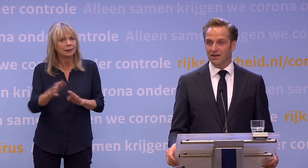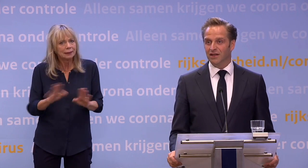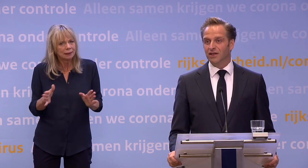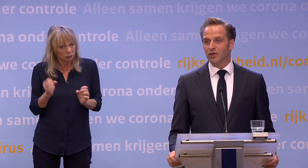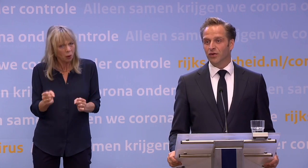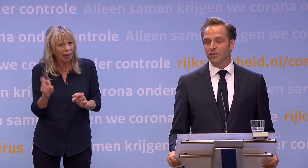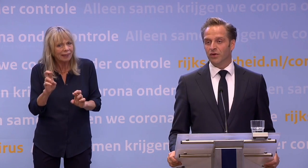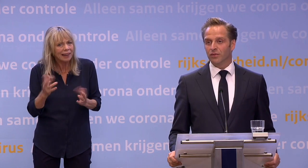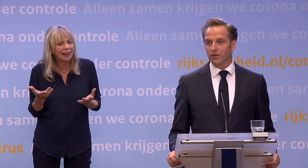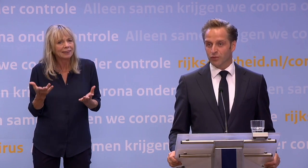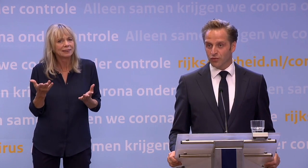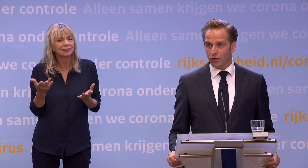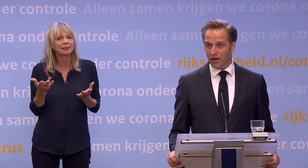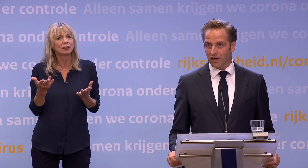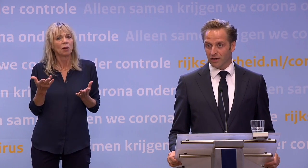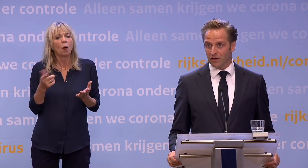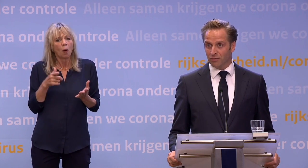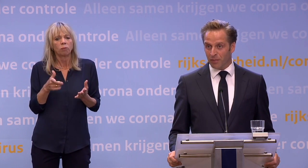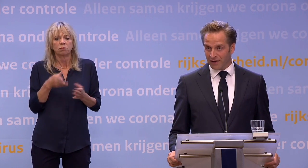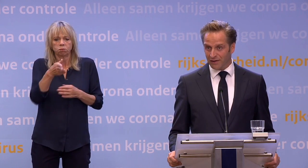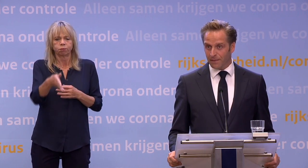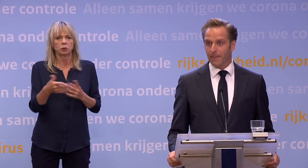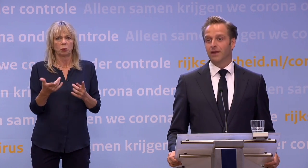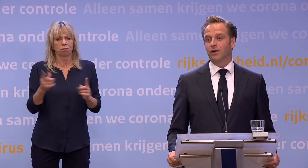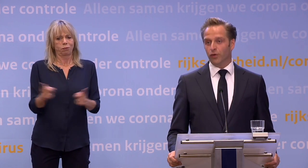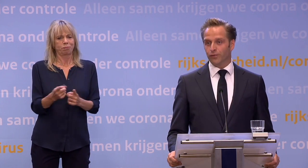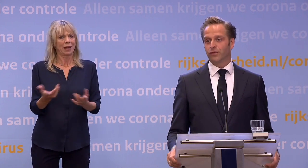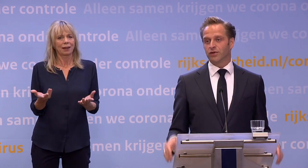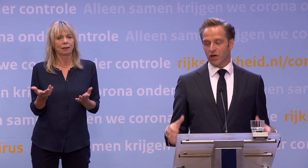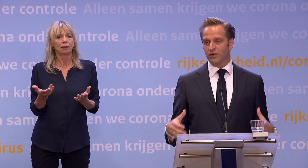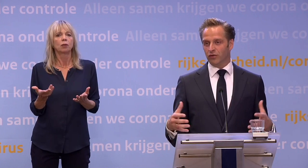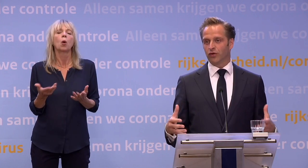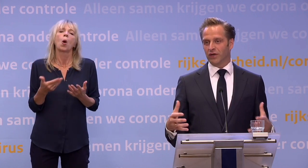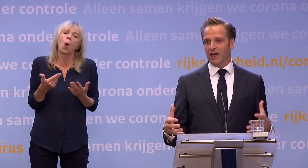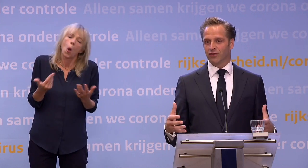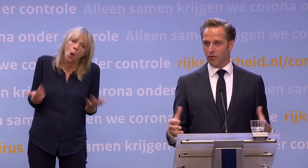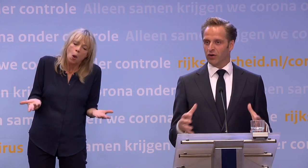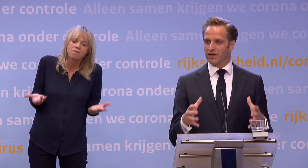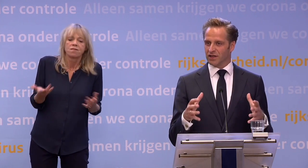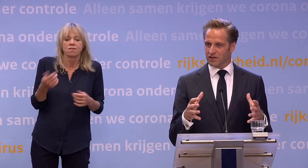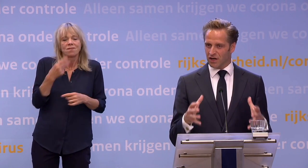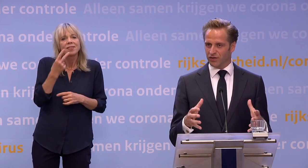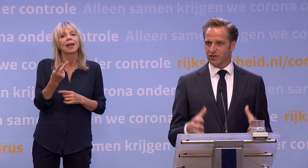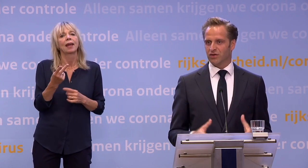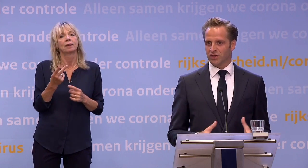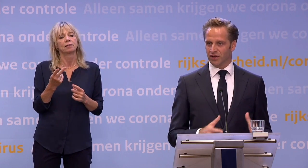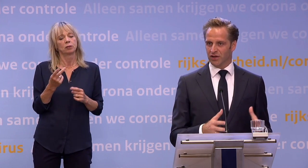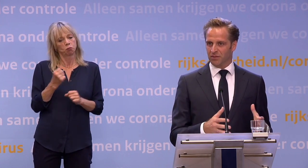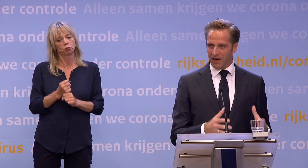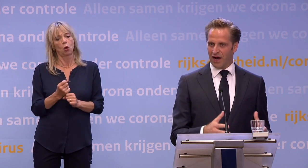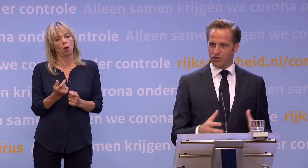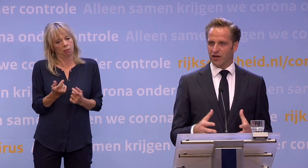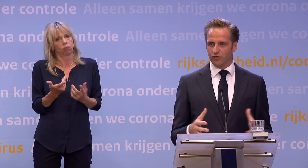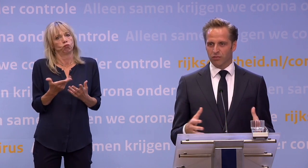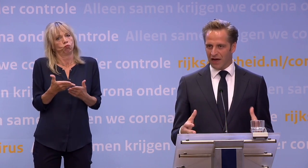echt reden om het bezoek nog langer te beperken? Of zouden we niet toch kunnen kijken wat er mogelijk is? En het is altijd zo dat je